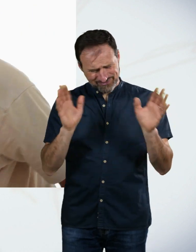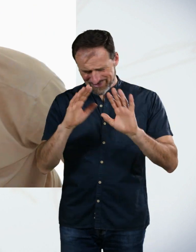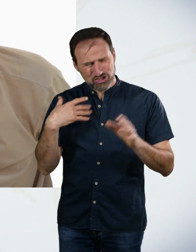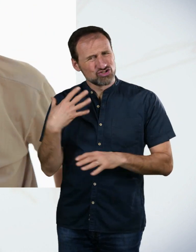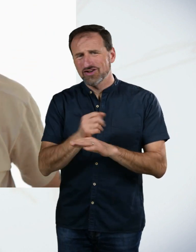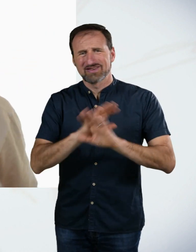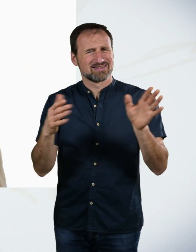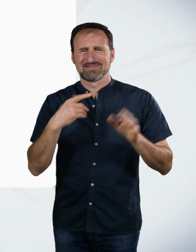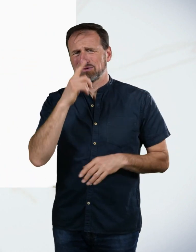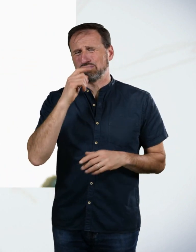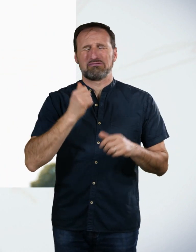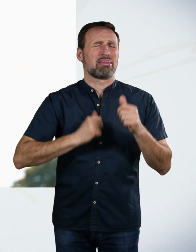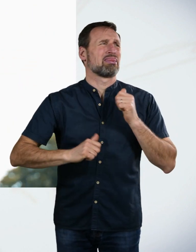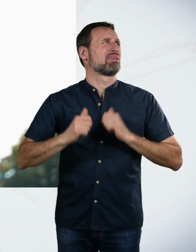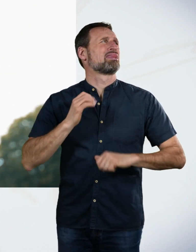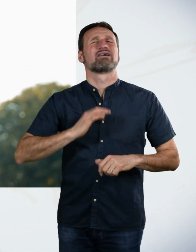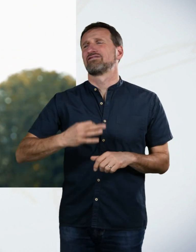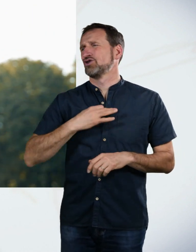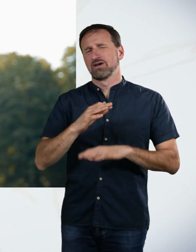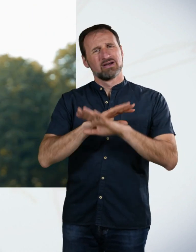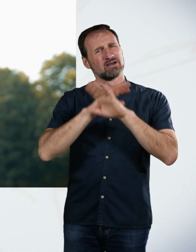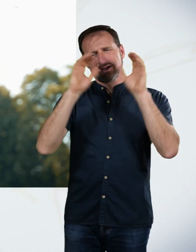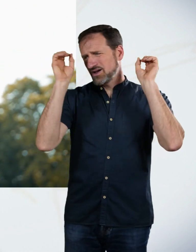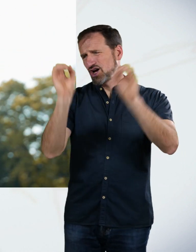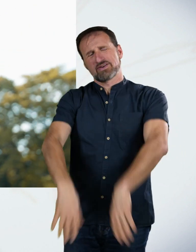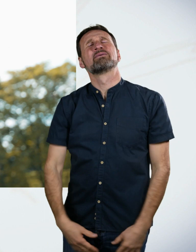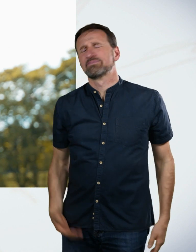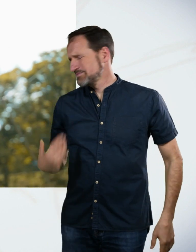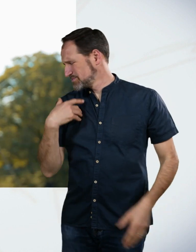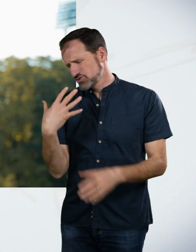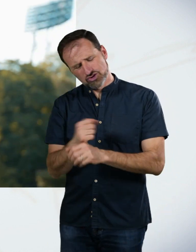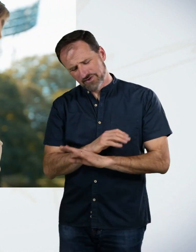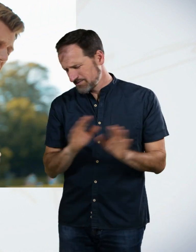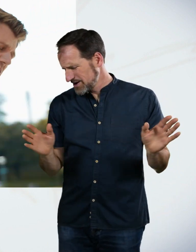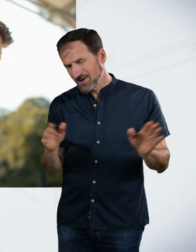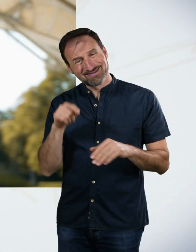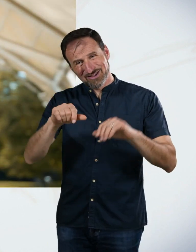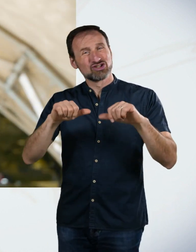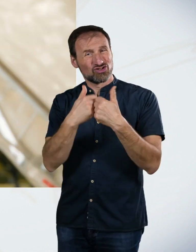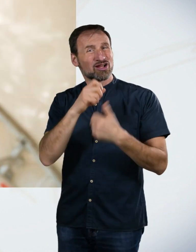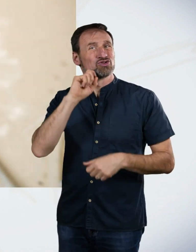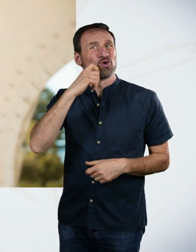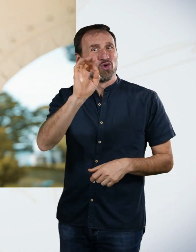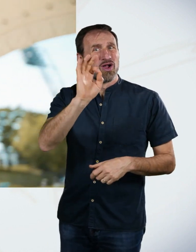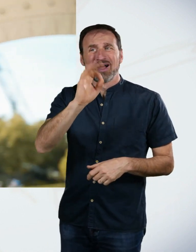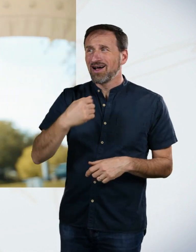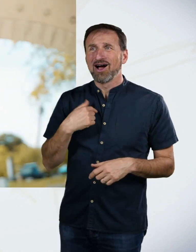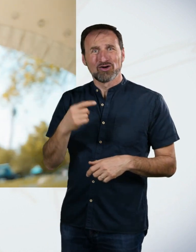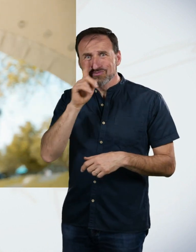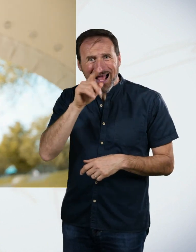Ich höre auf, Leute, es geht schon wieder nicht auf. Ich kann nicht mehr, wirklich. Das macht keinen Sinn. Das ist eine coole Challenge, die macht auch echt Spaß und ich hätte auch Bock, die zu machen, aber ich kann gerade